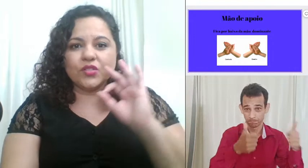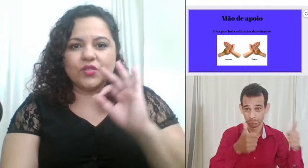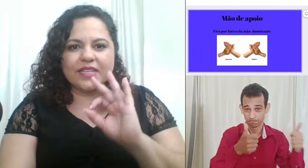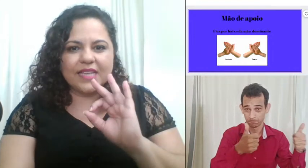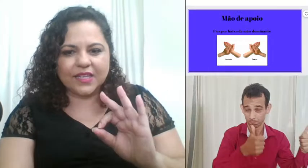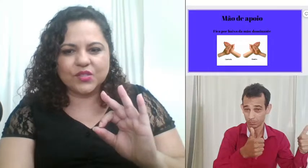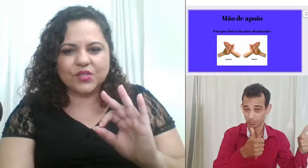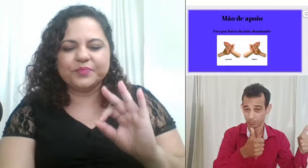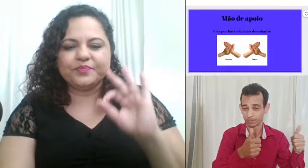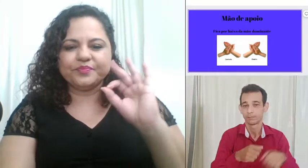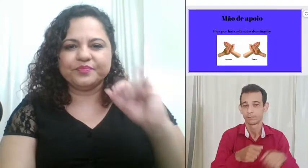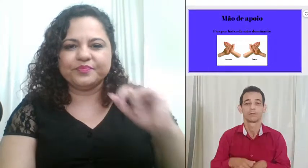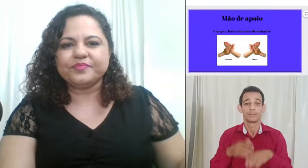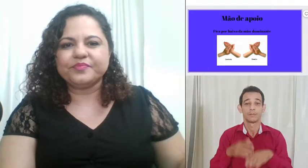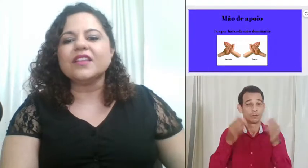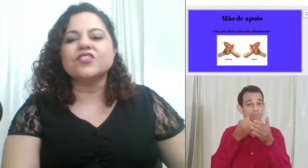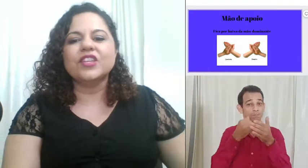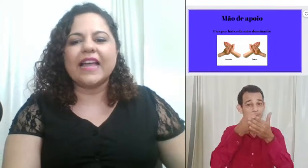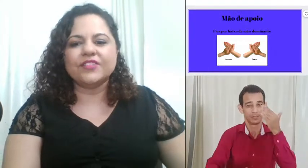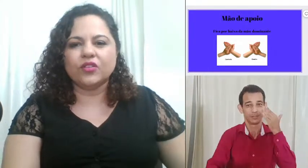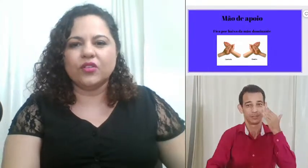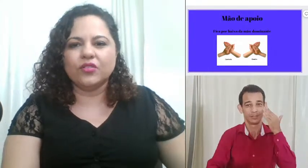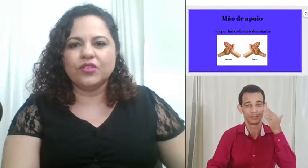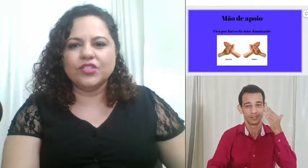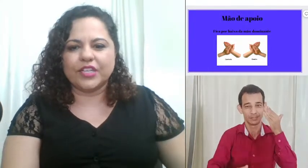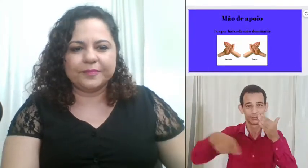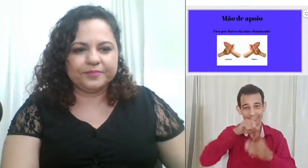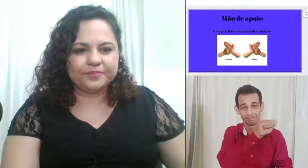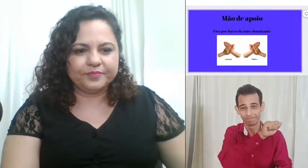exercício de datilologia tá